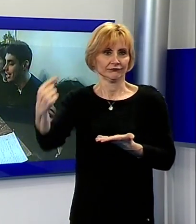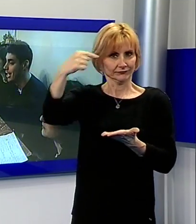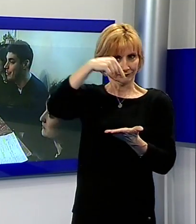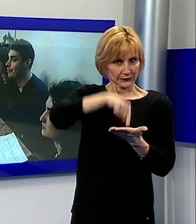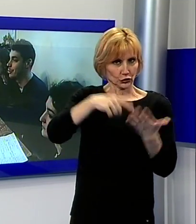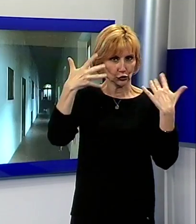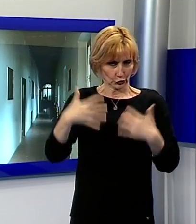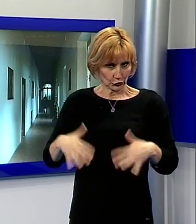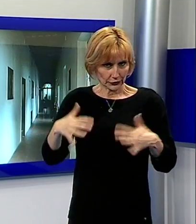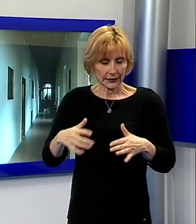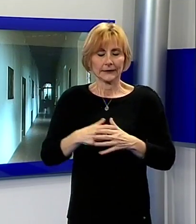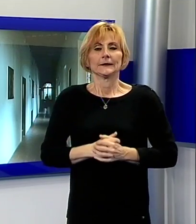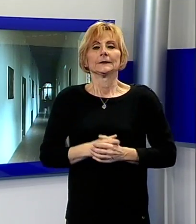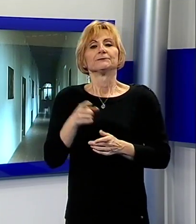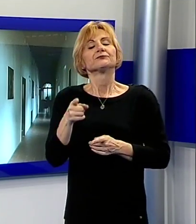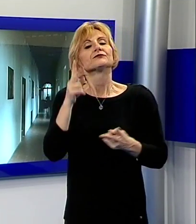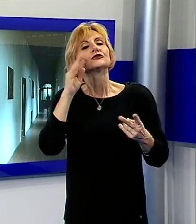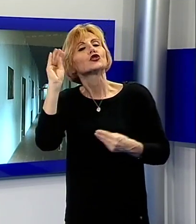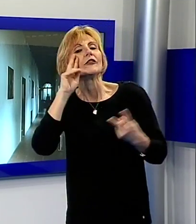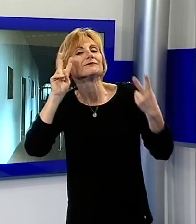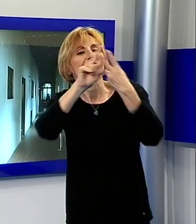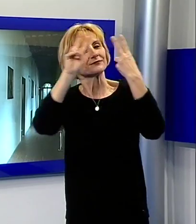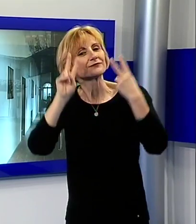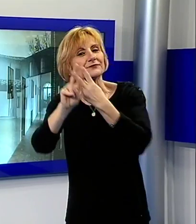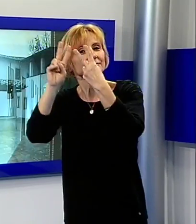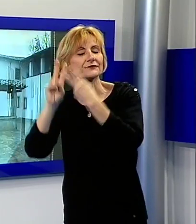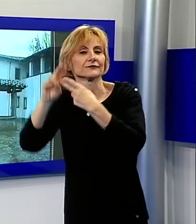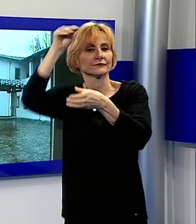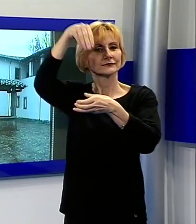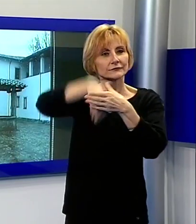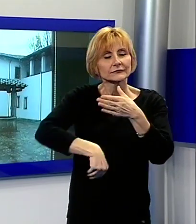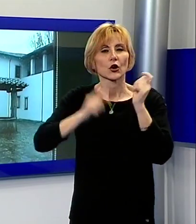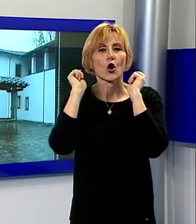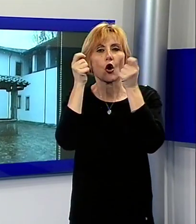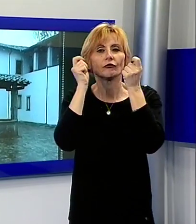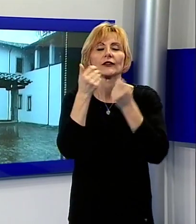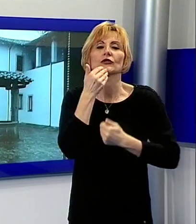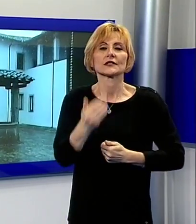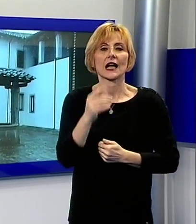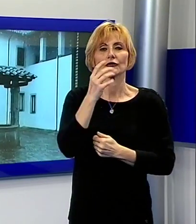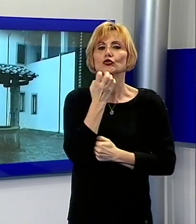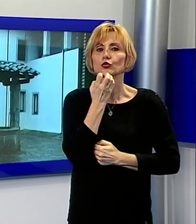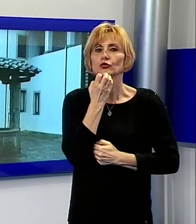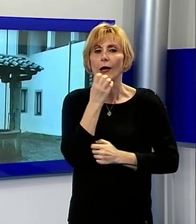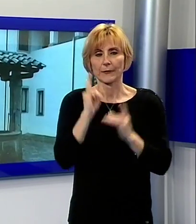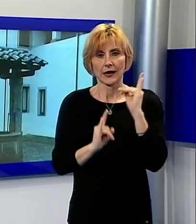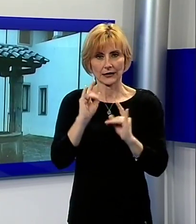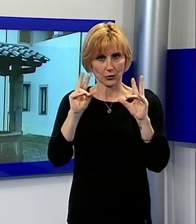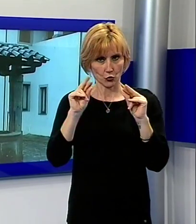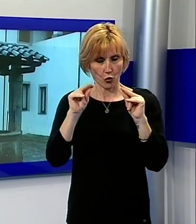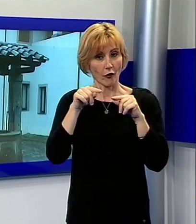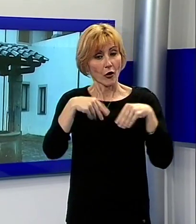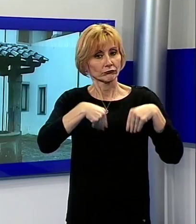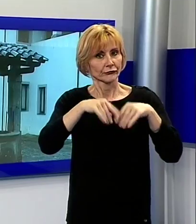una parte della Garfagnana. Si sono incontrati presso i suggestivi ambienti del Convento di San Giuseppe a Castelnuovo Garfagnana e partecipanti al workshop